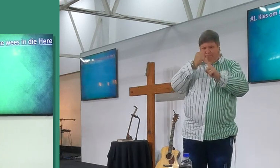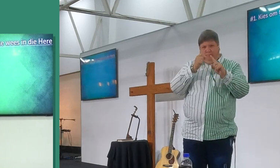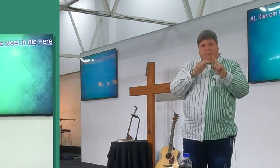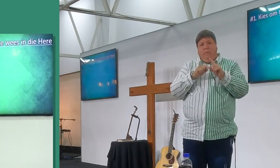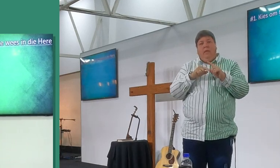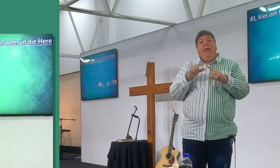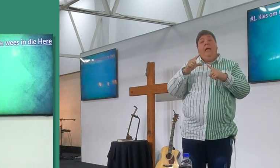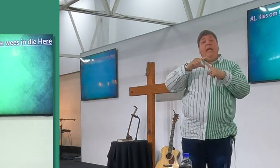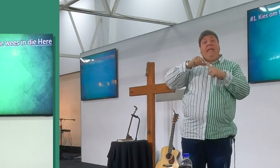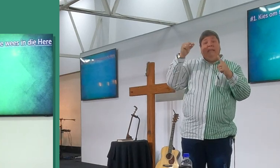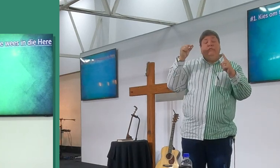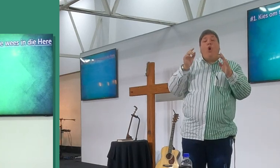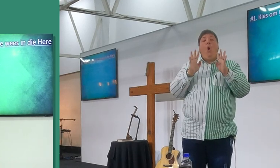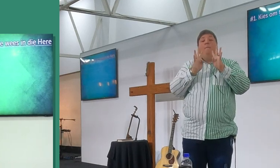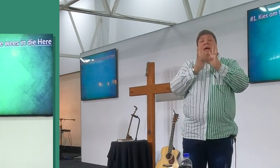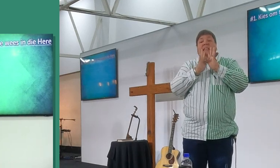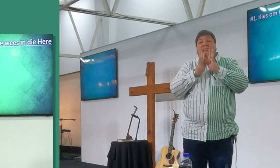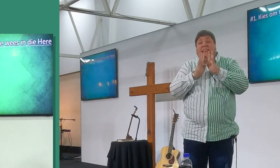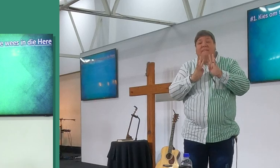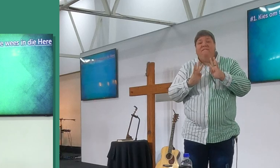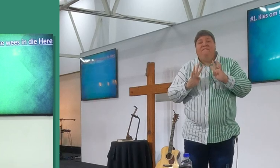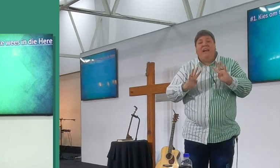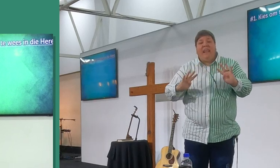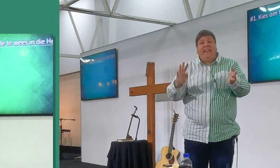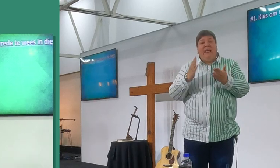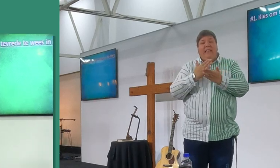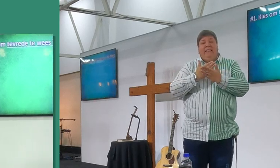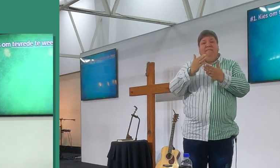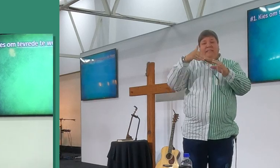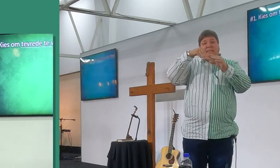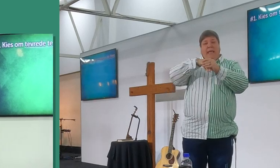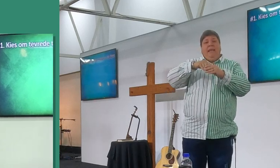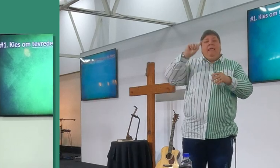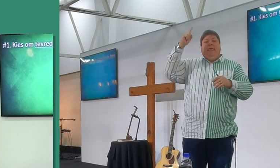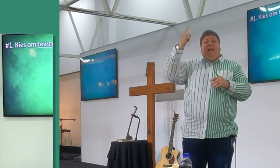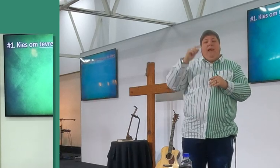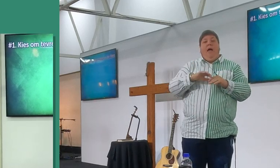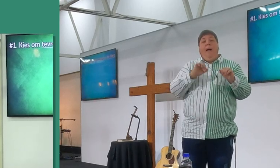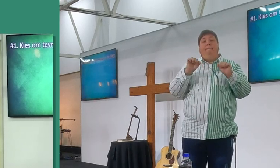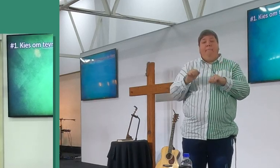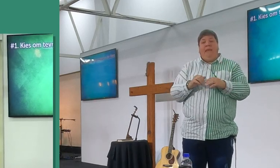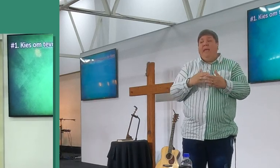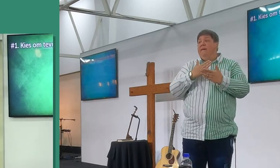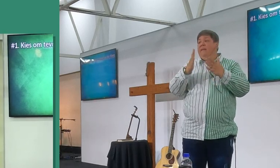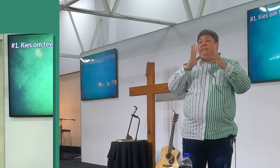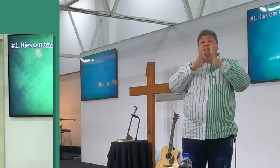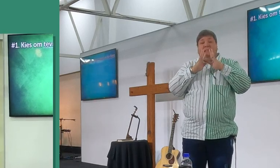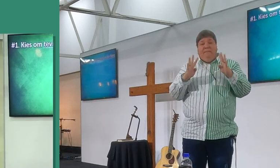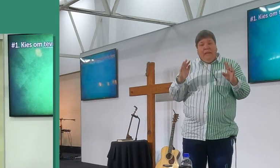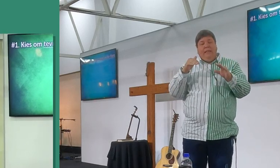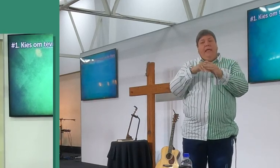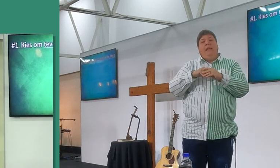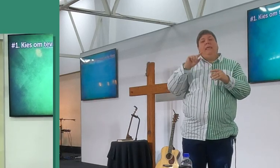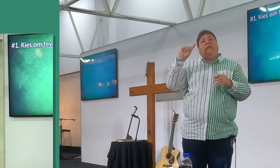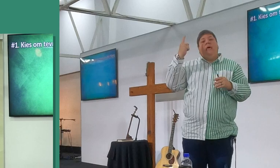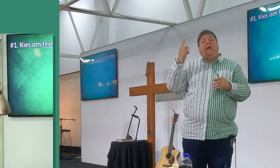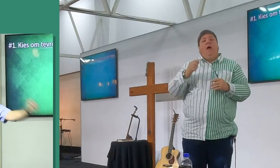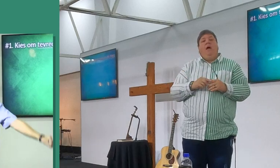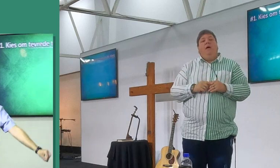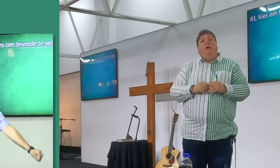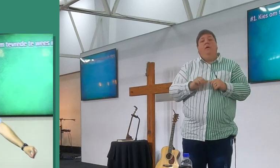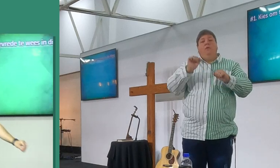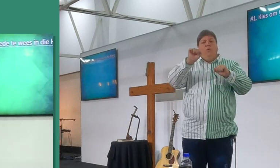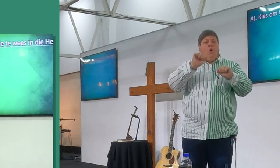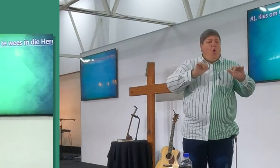kies om tevreden te wees, in die Heere, Amen, kies om tevreden, jou tevredenheid kan nie wees in jou